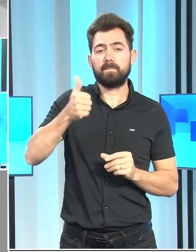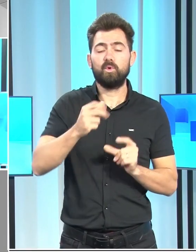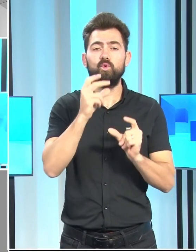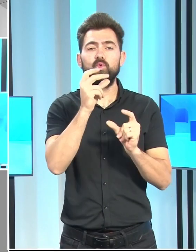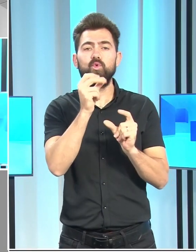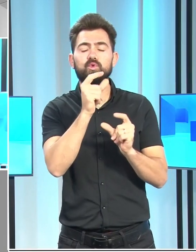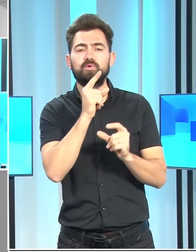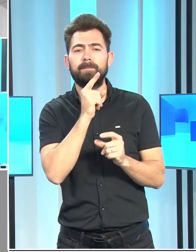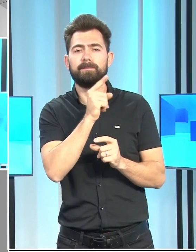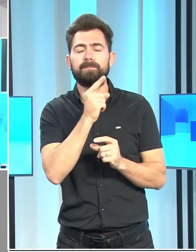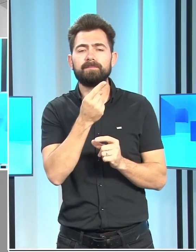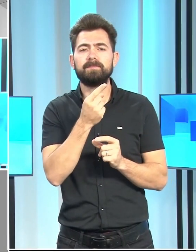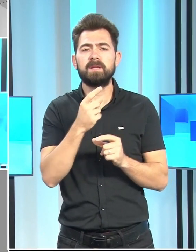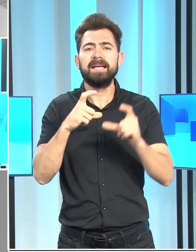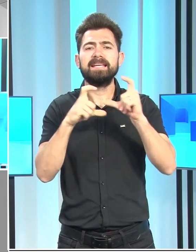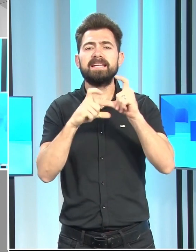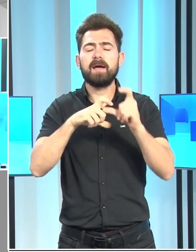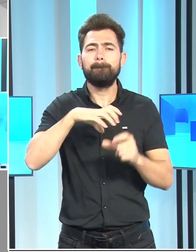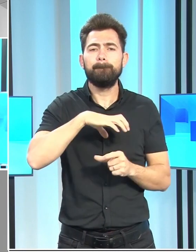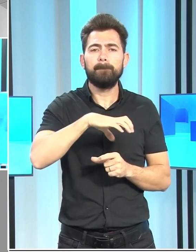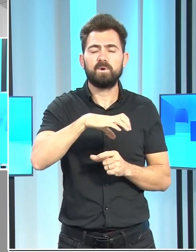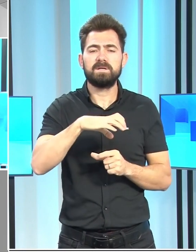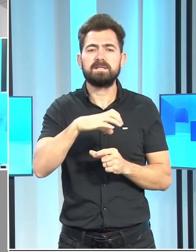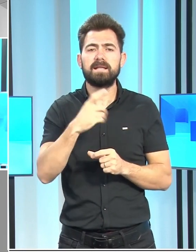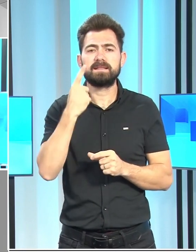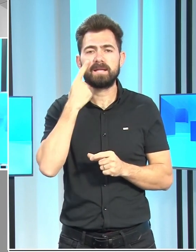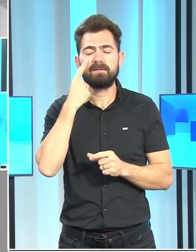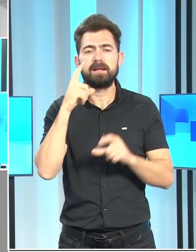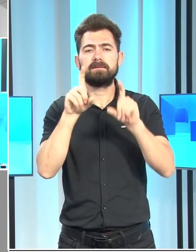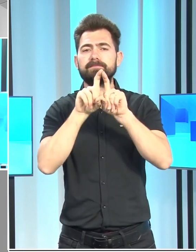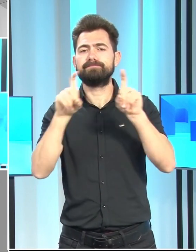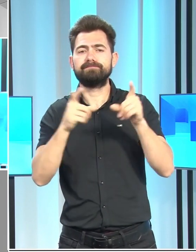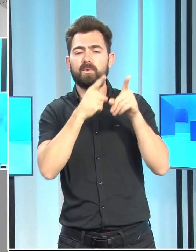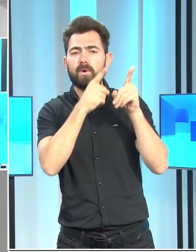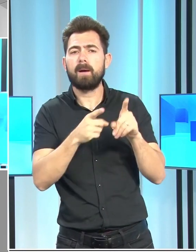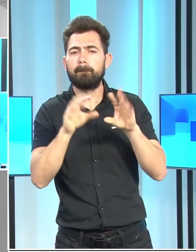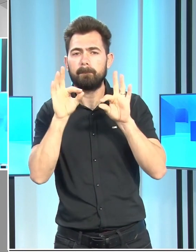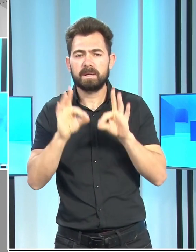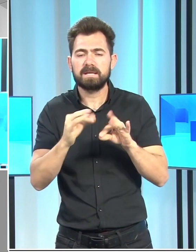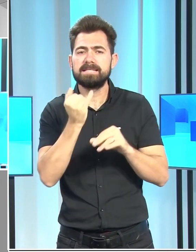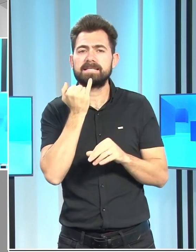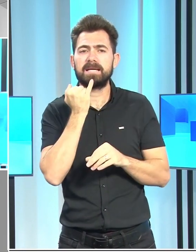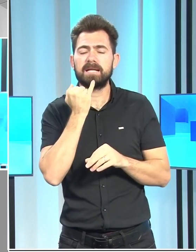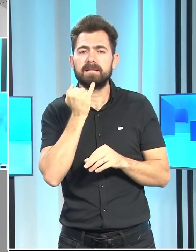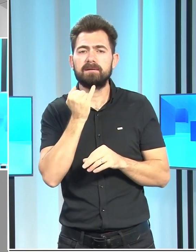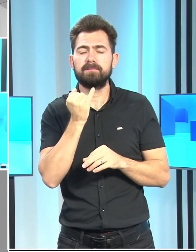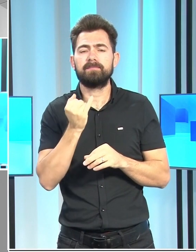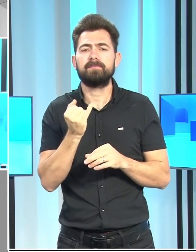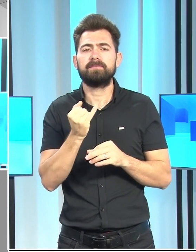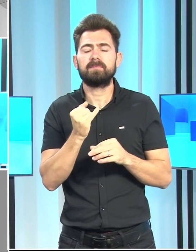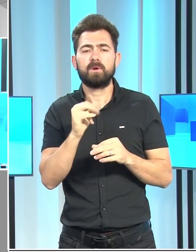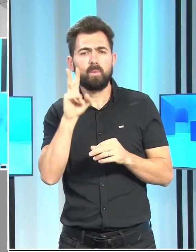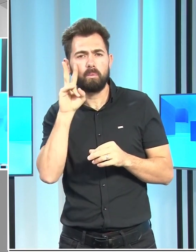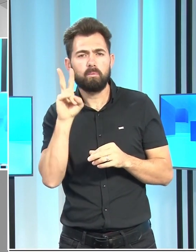Başbakan Ünal Üstel, Girne bölgesindeki devlet dairelerine yönelik başlattığı ziyaretlerde